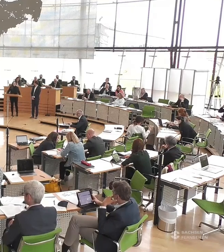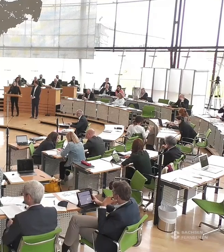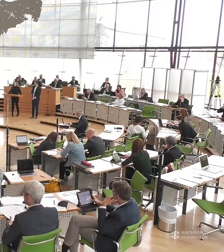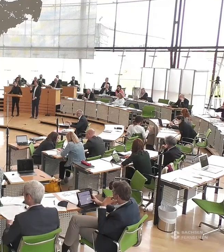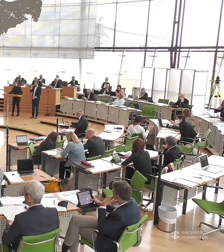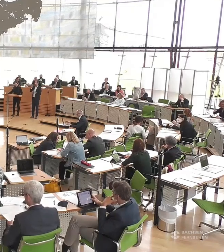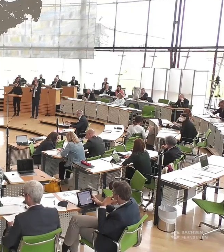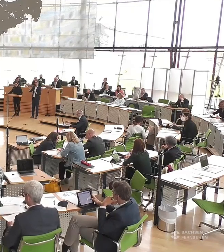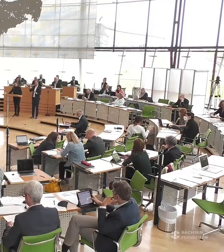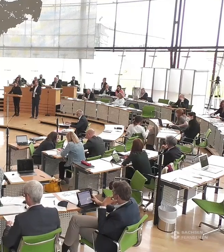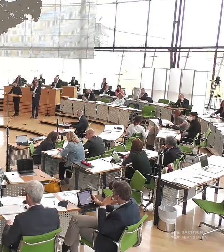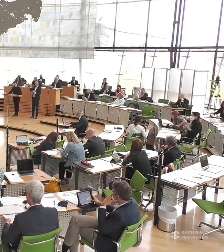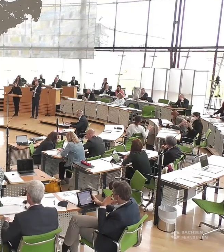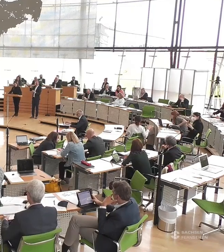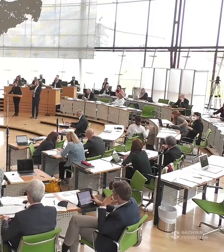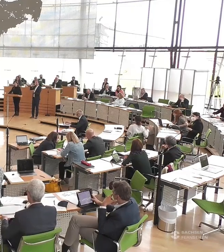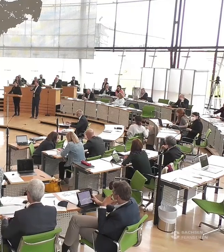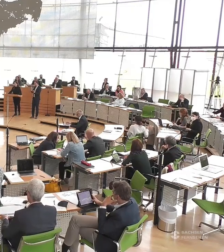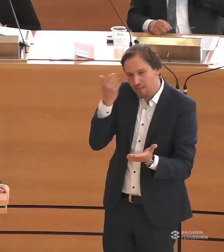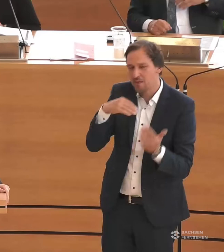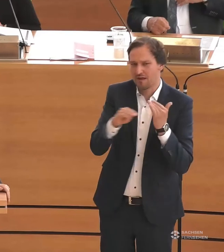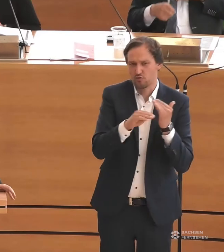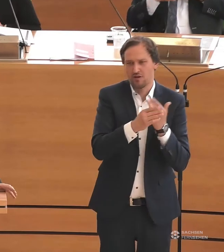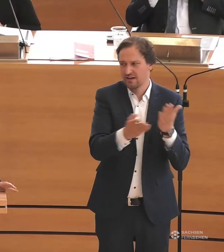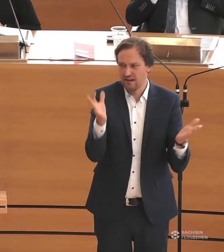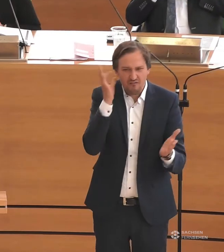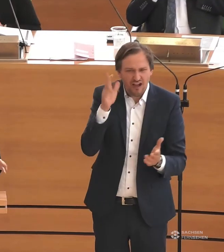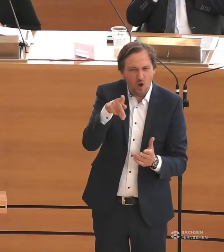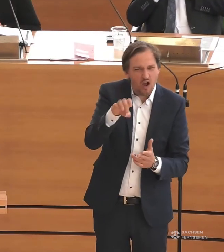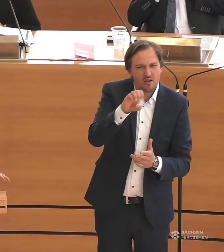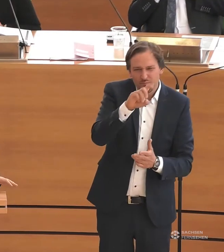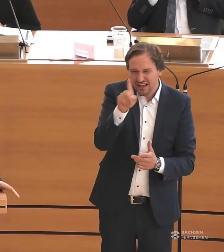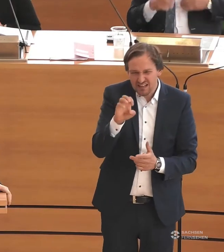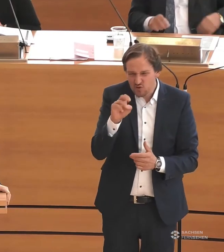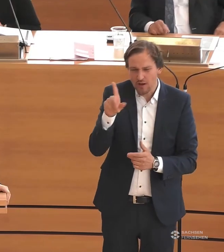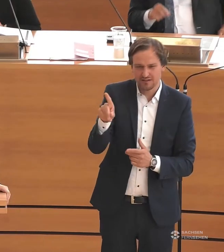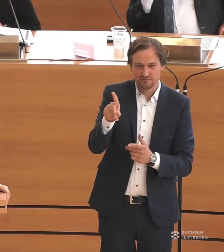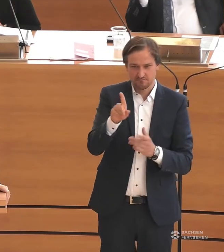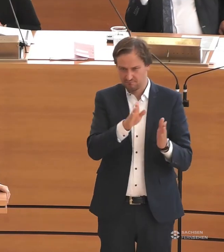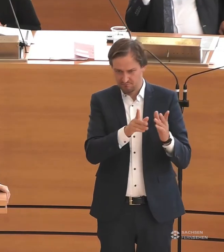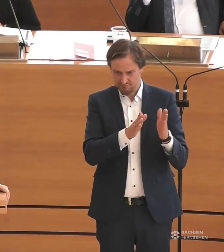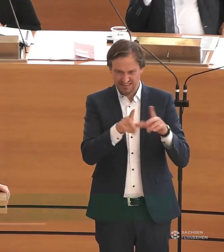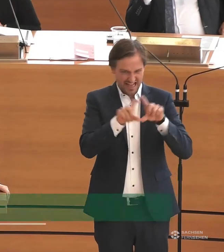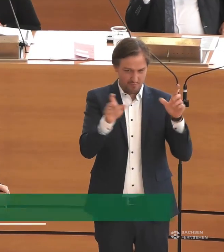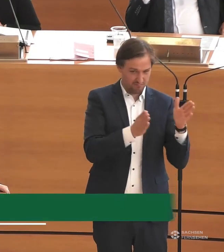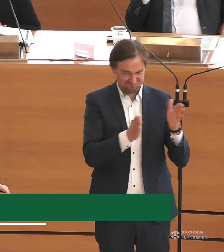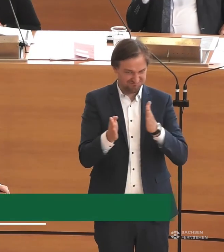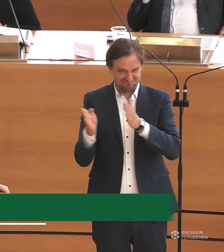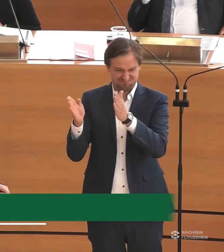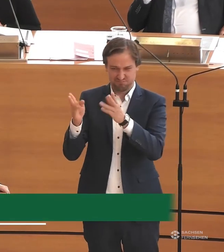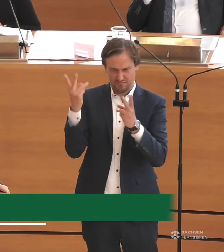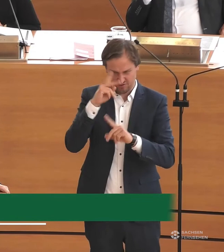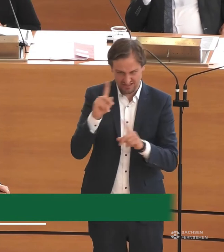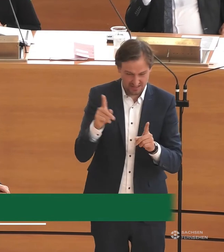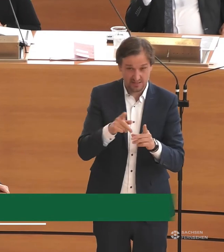Sehr geehrte Frau Präsidentin, werte Kolleginnen Frau Petzold, ich bin mir nicht so ganz sicher, was der Exkurs sollte. Vielleicht sollten wir lieber darüber reden, wie wir